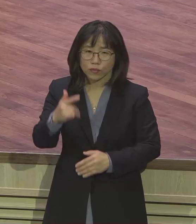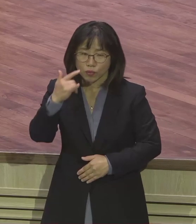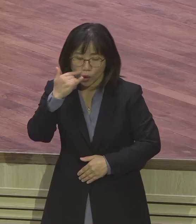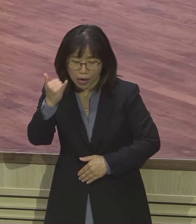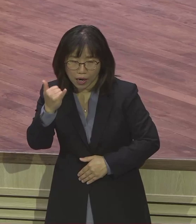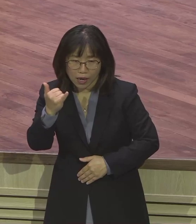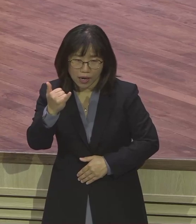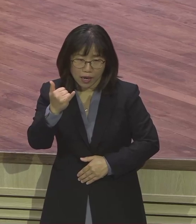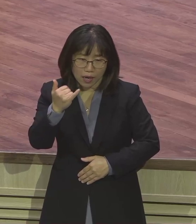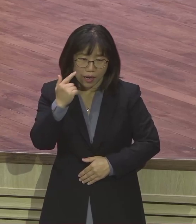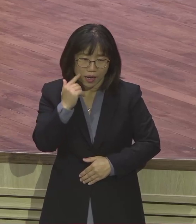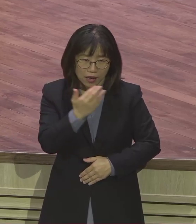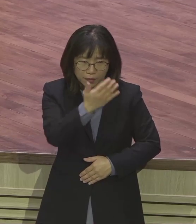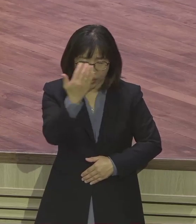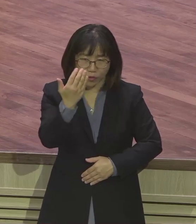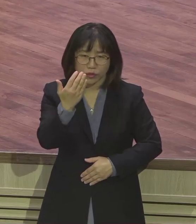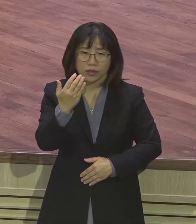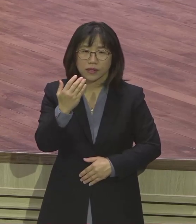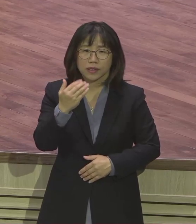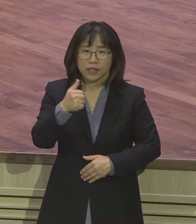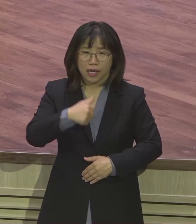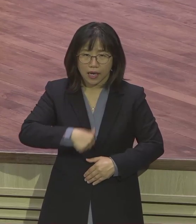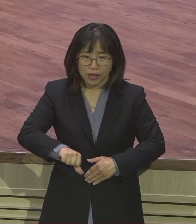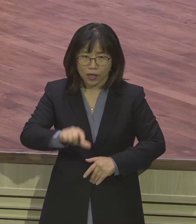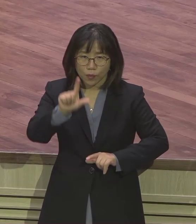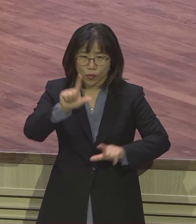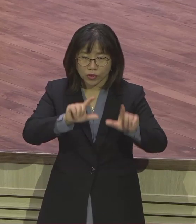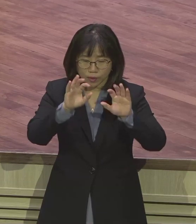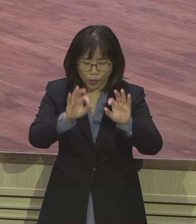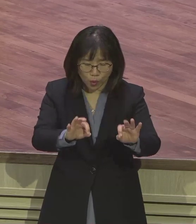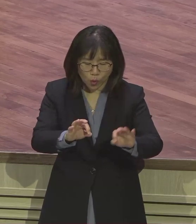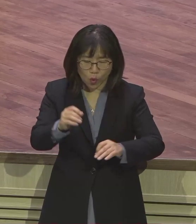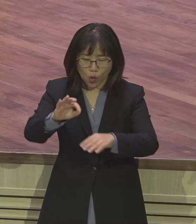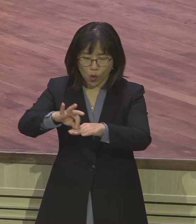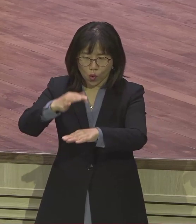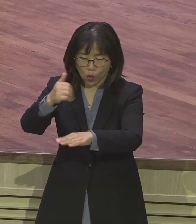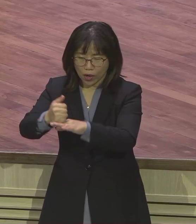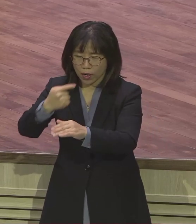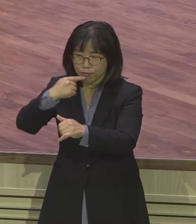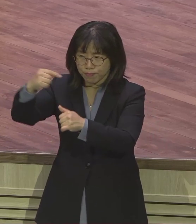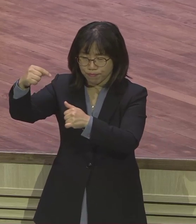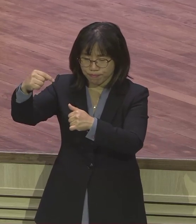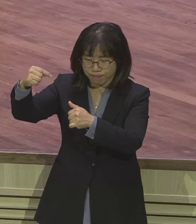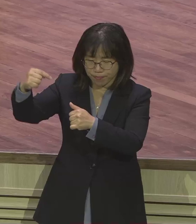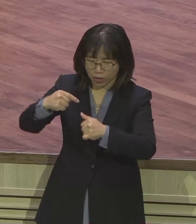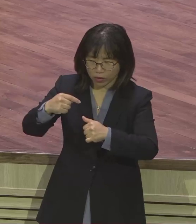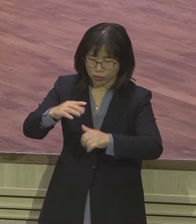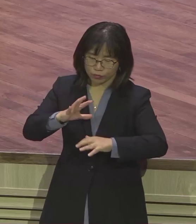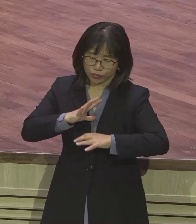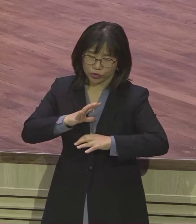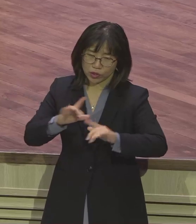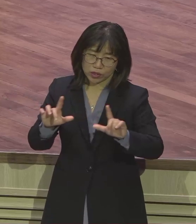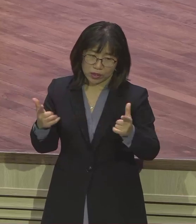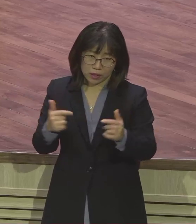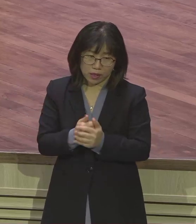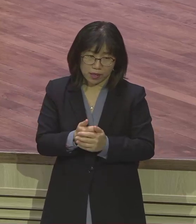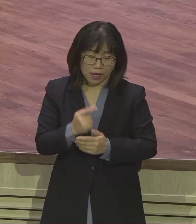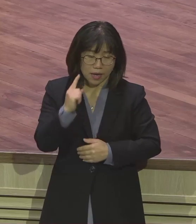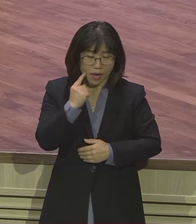석 달 동안 숨겨 왕의 명령을 무서워하지 아니하였으며 여기서 이 모세를 아름다운 아이라고 표현하고